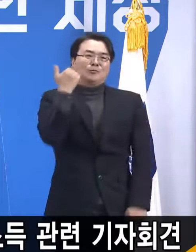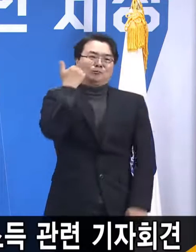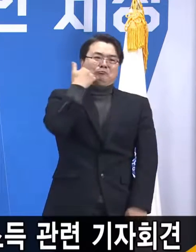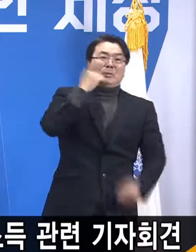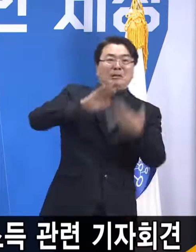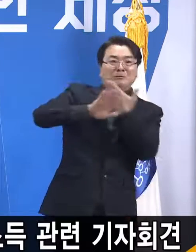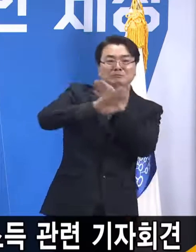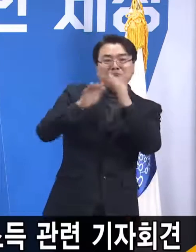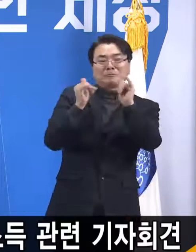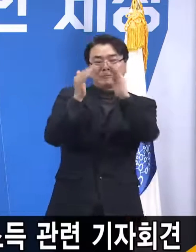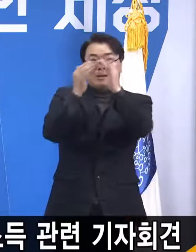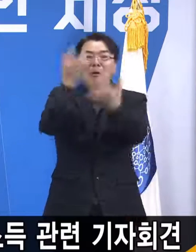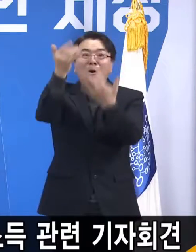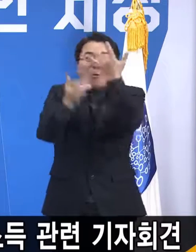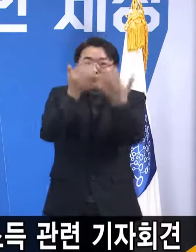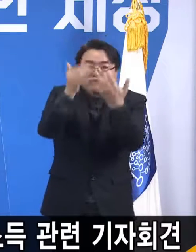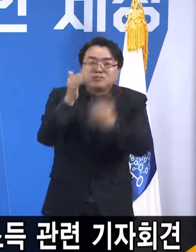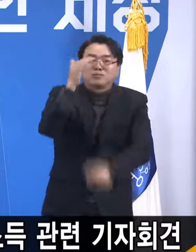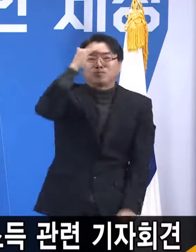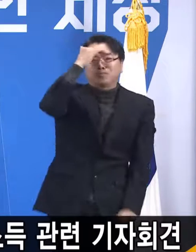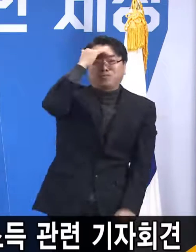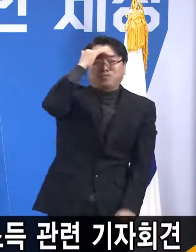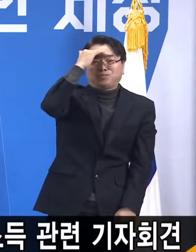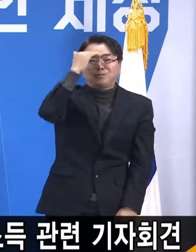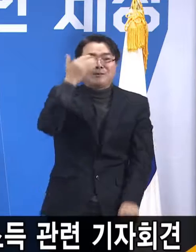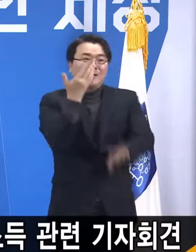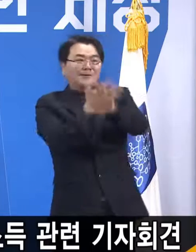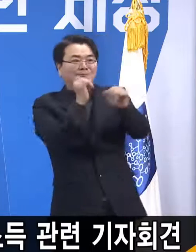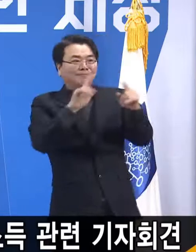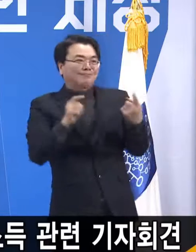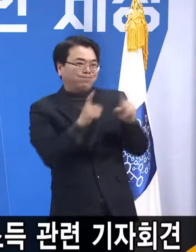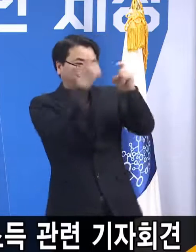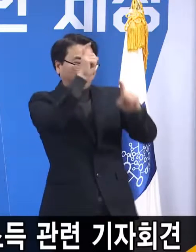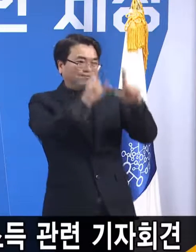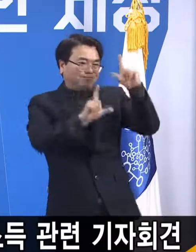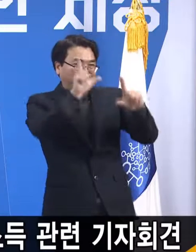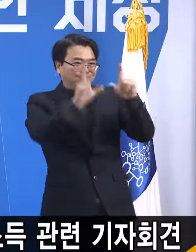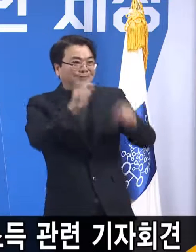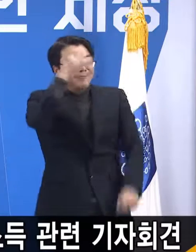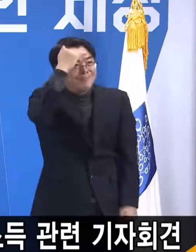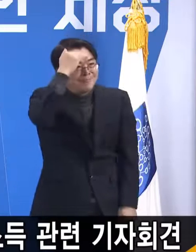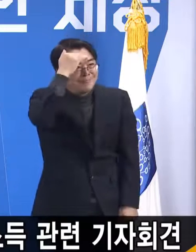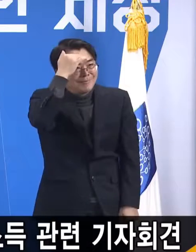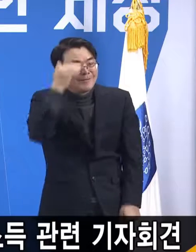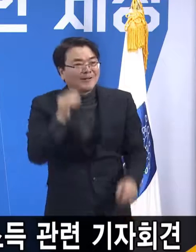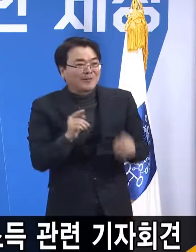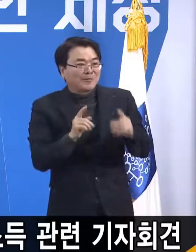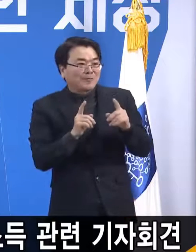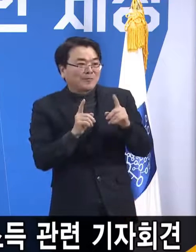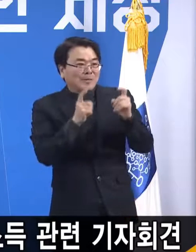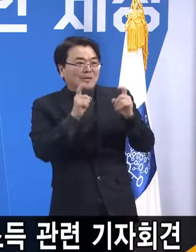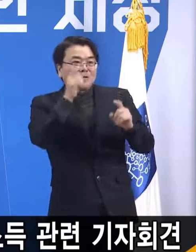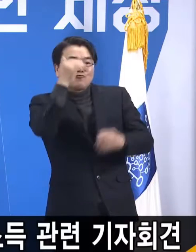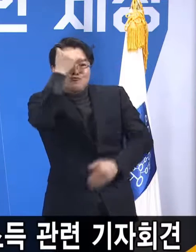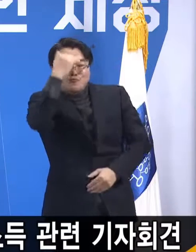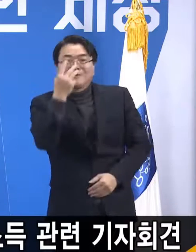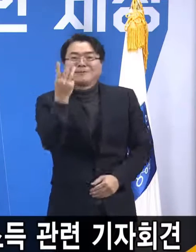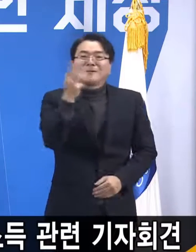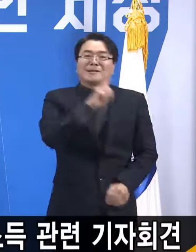집에 불 나가지고 구경하는 불구경 다른 사람들이 싸울 때 구경하는 그 싸움 구경 이게 3대 구경이라고 하는데요.